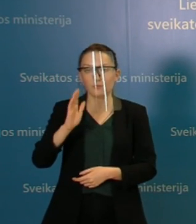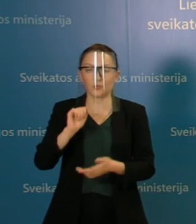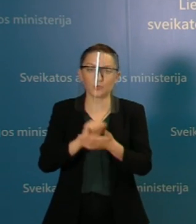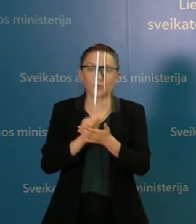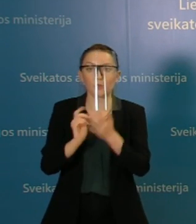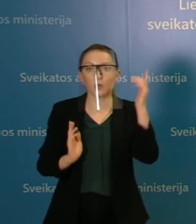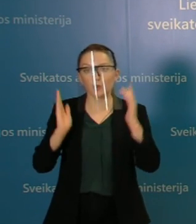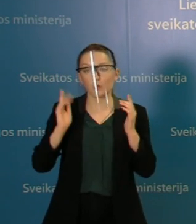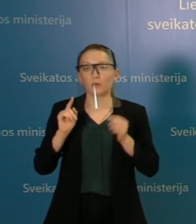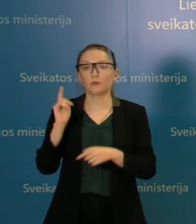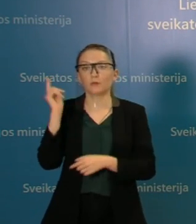konferencijas.